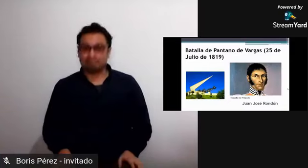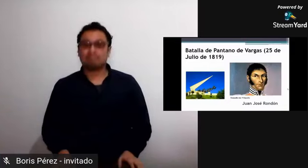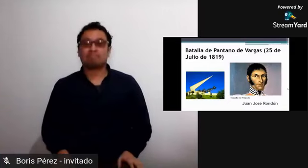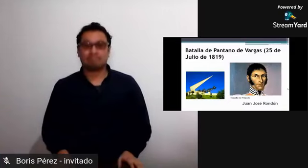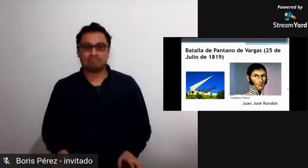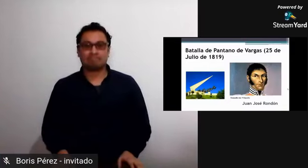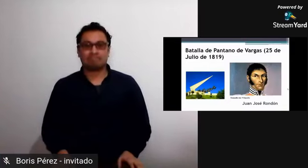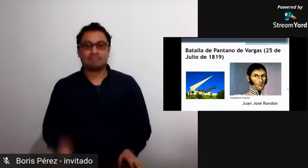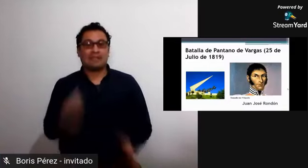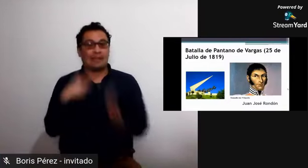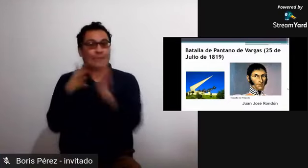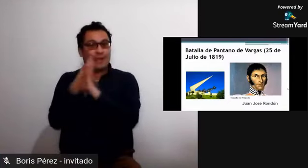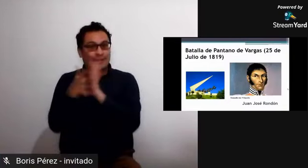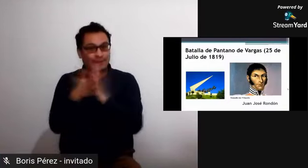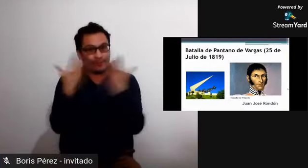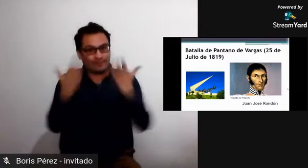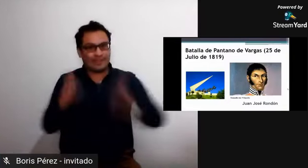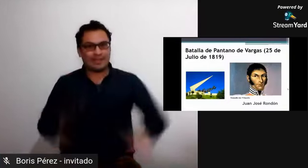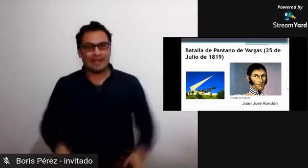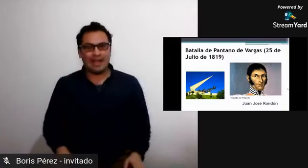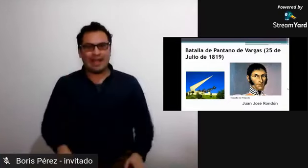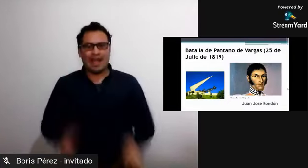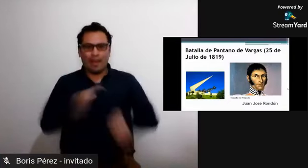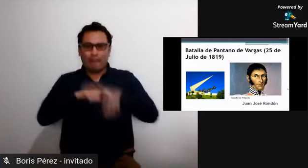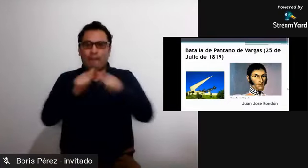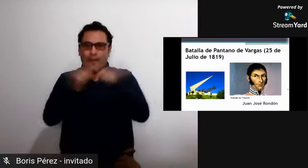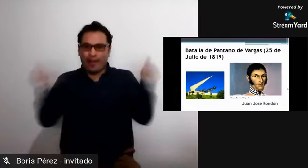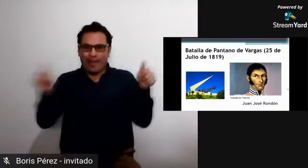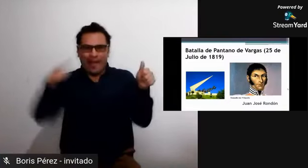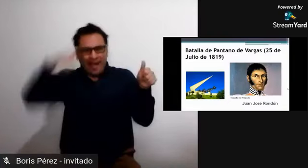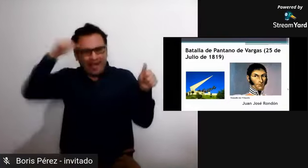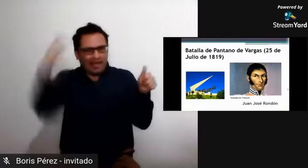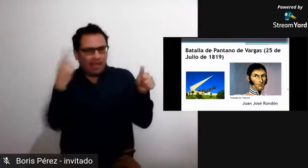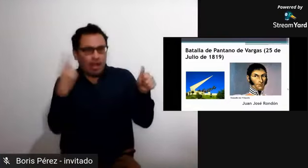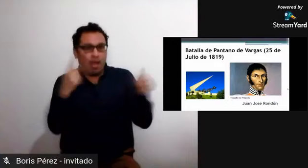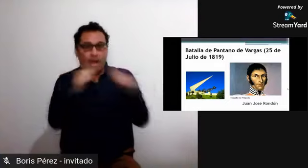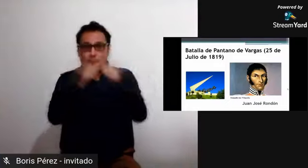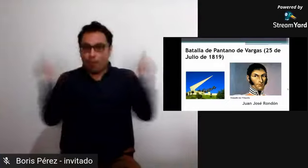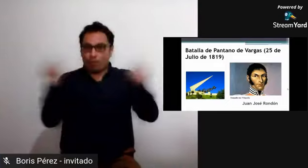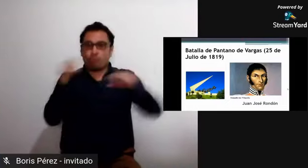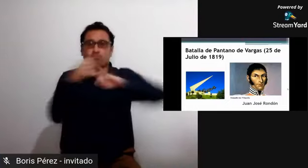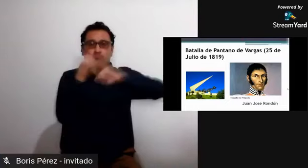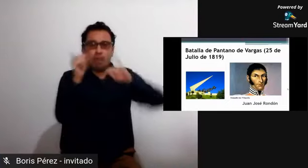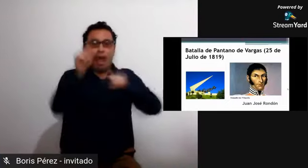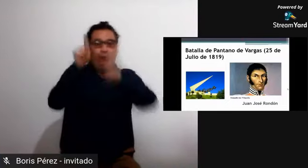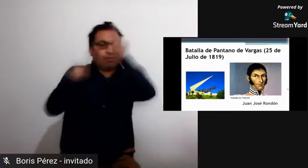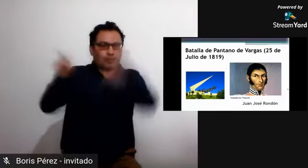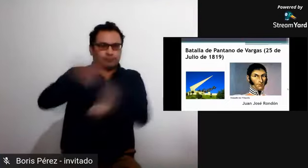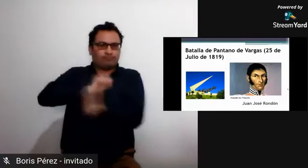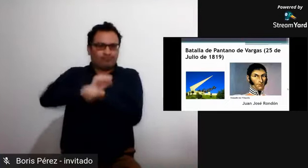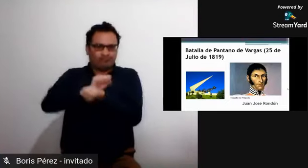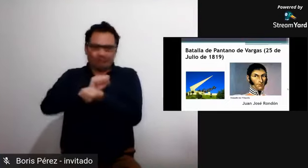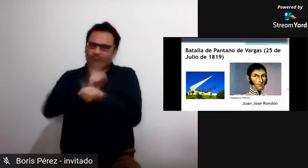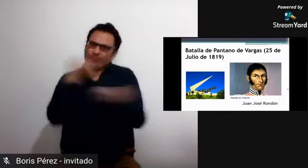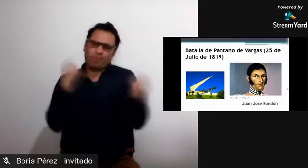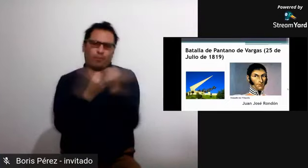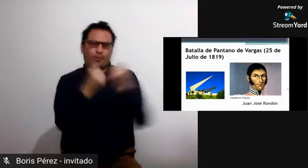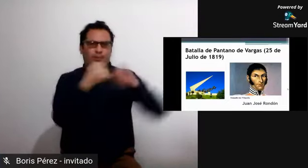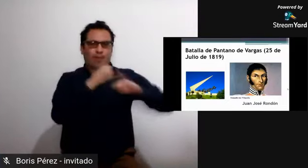tenemos una seña para él, pero es importante mencionarlo, porque gracias a él se consiguió